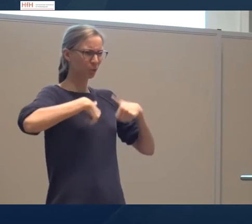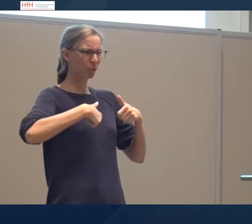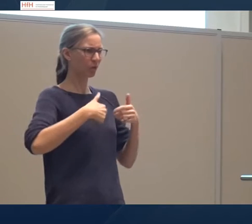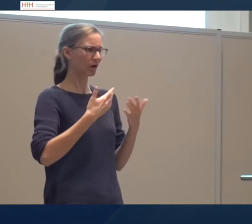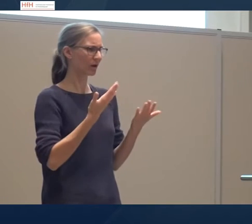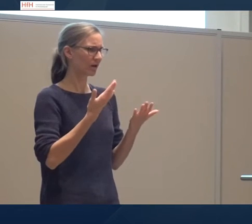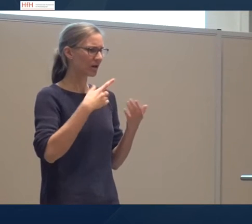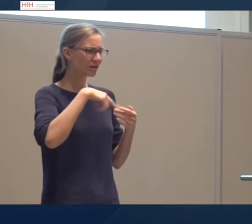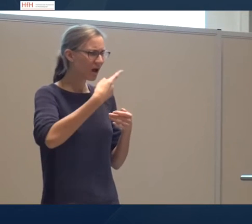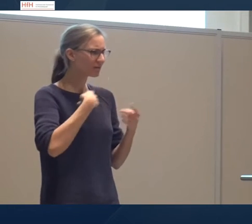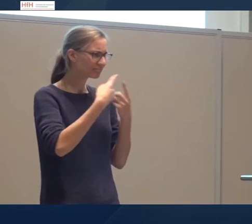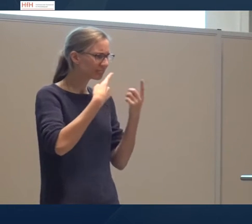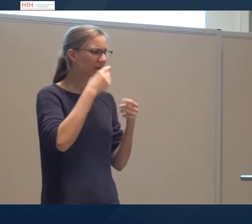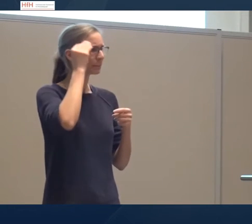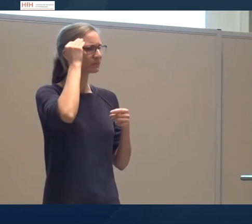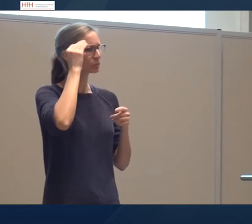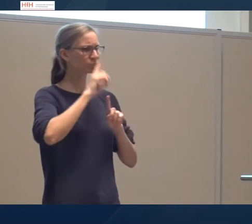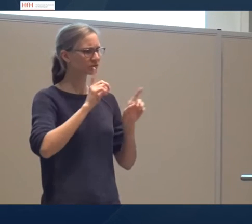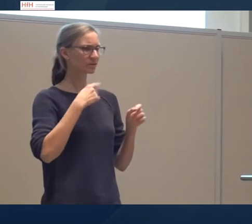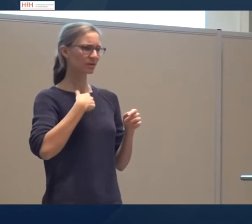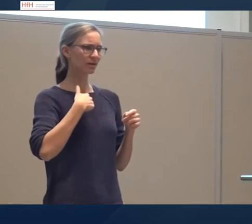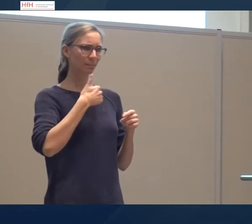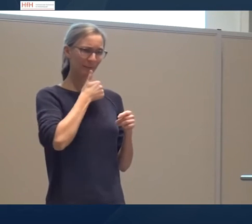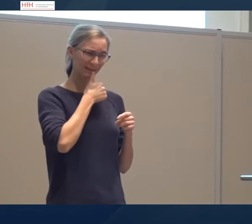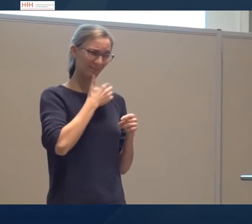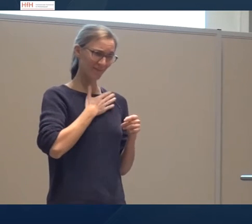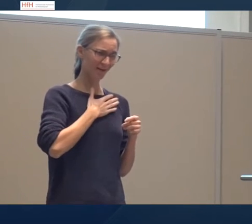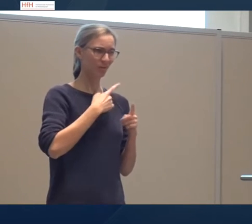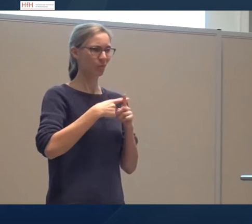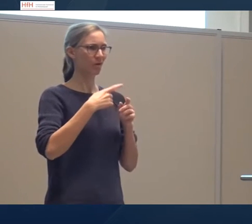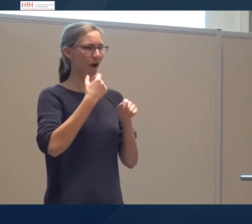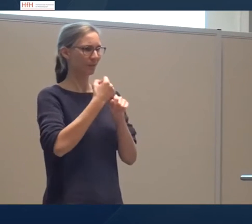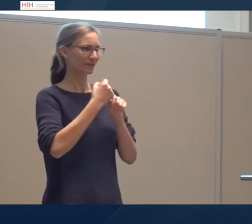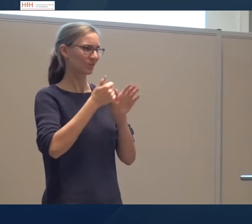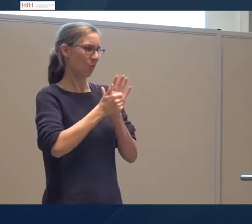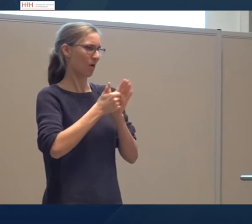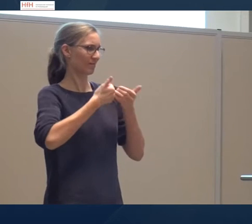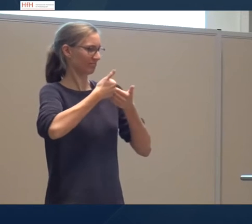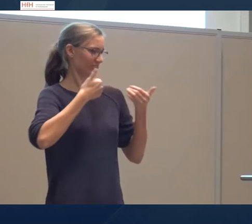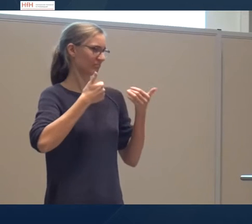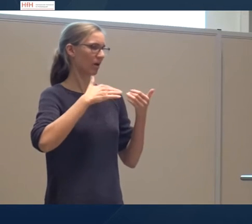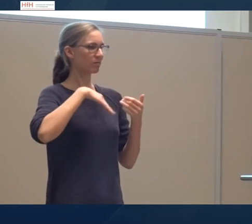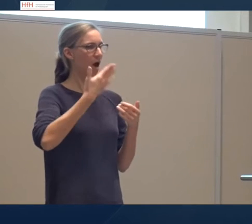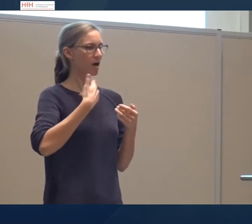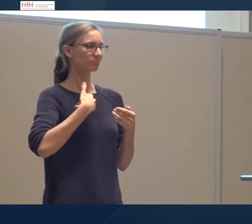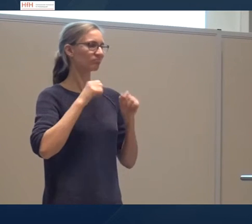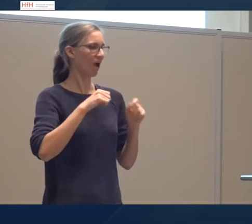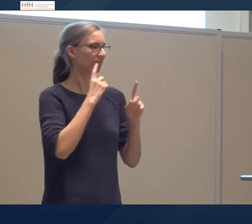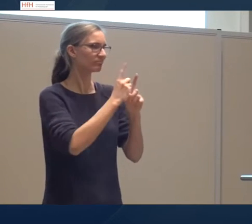welcher Rolle ich an sie gelange, als Privatperson oder eben als wissenschaftliche Mitarbeiterin. Das